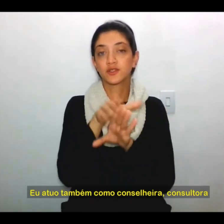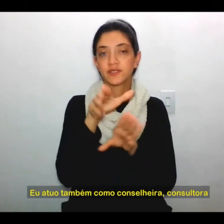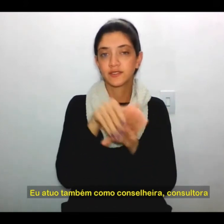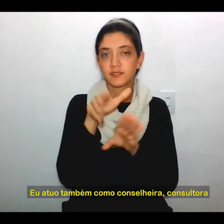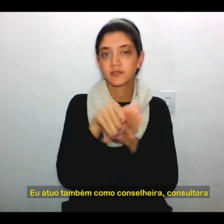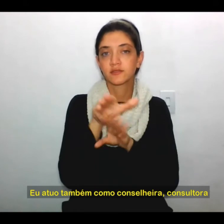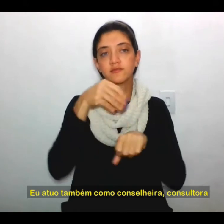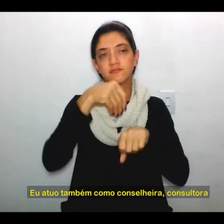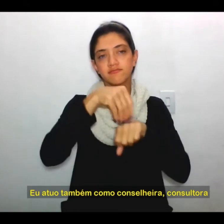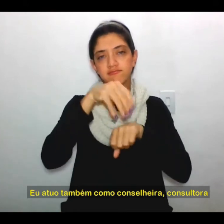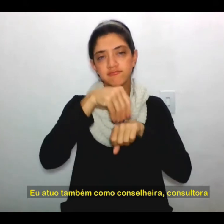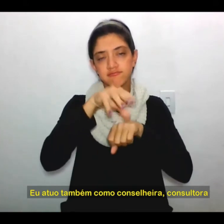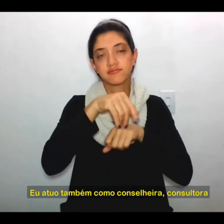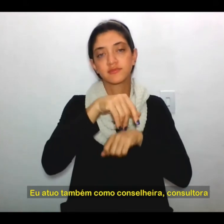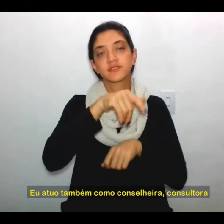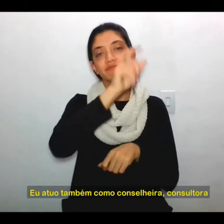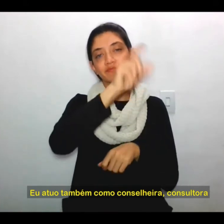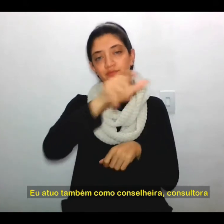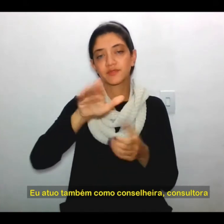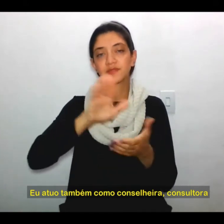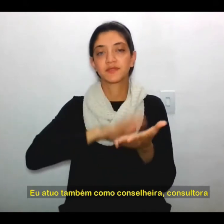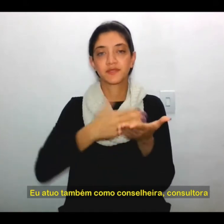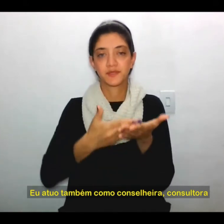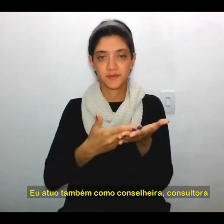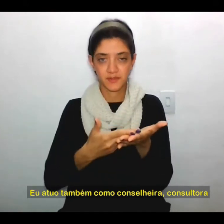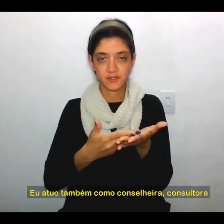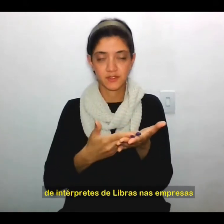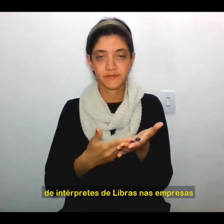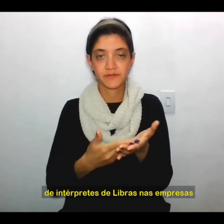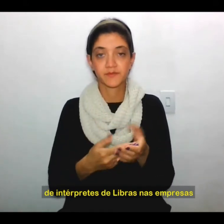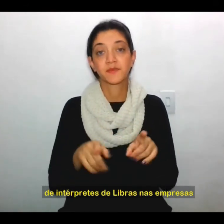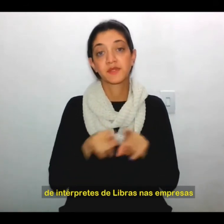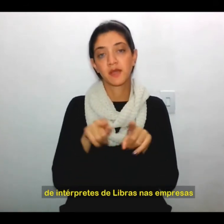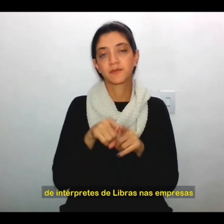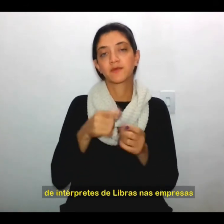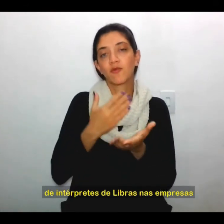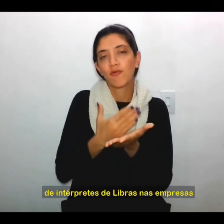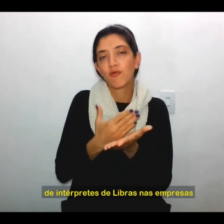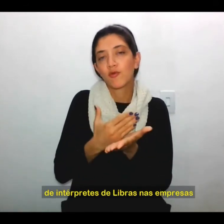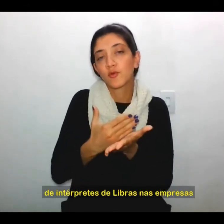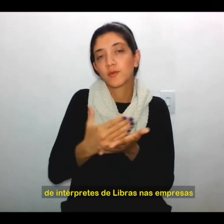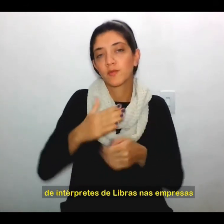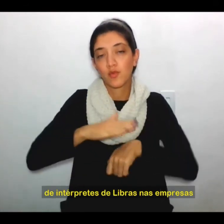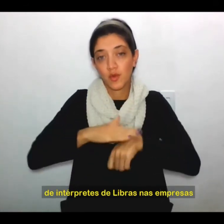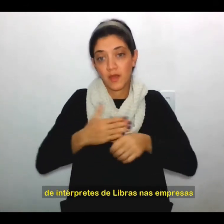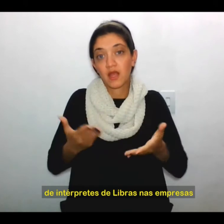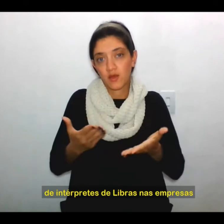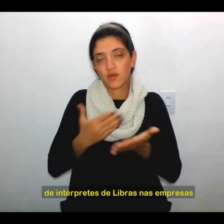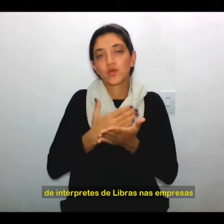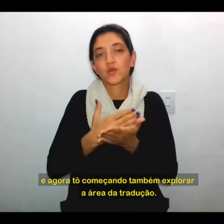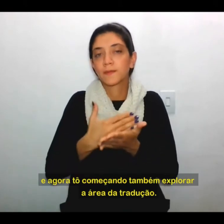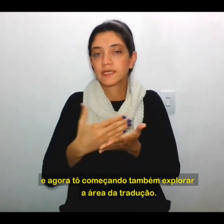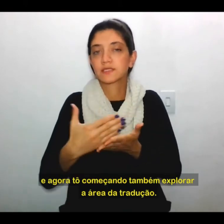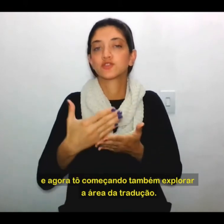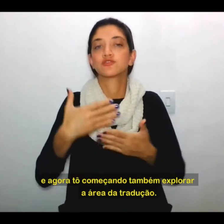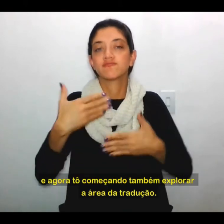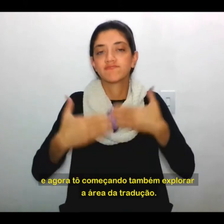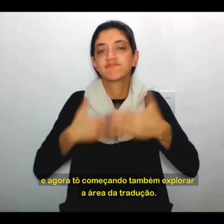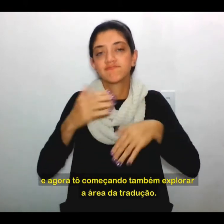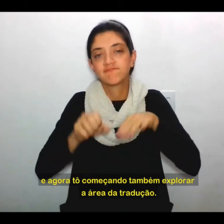conselheira, consultora, né? De intérprete de libras em empresas. E agora, estou